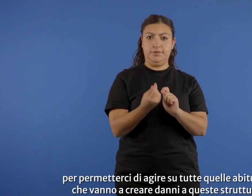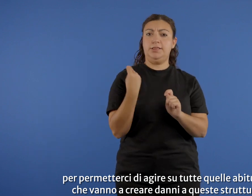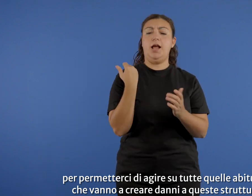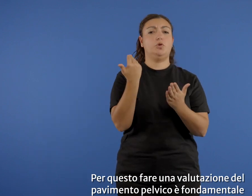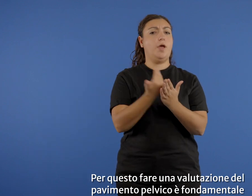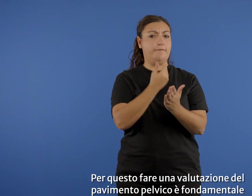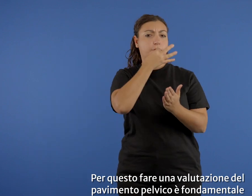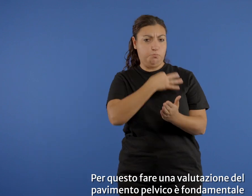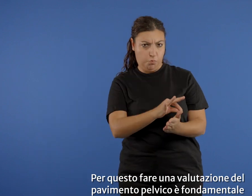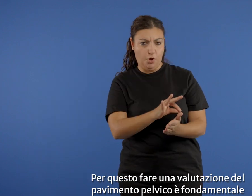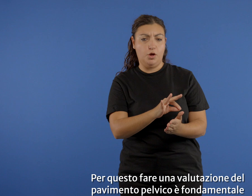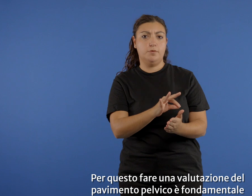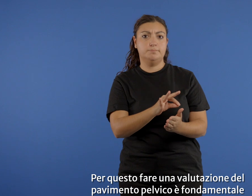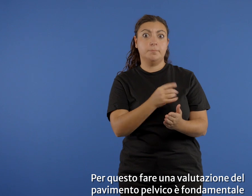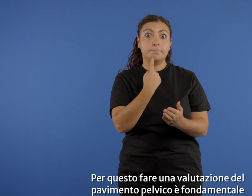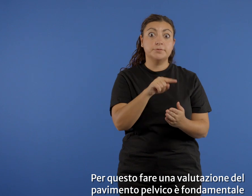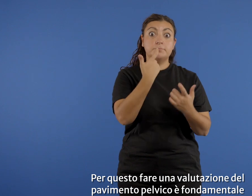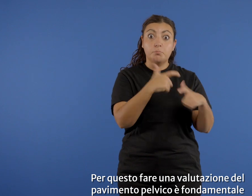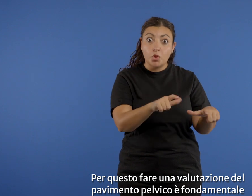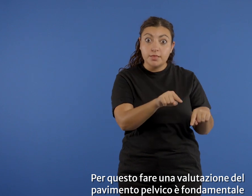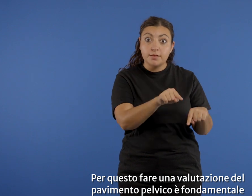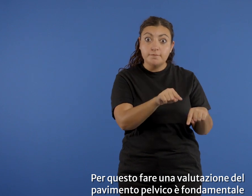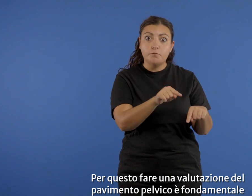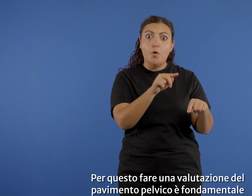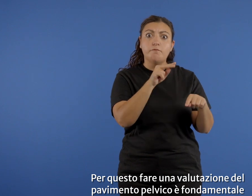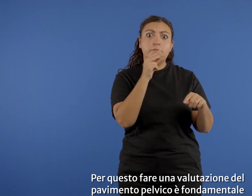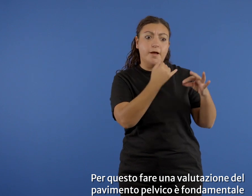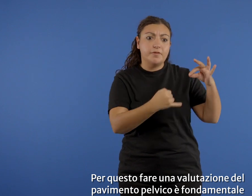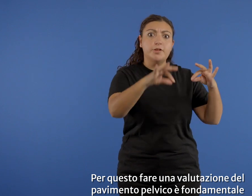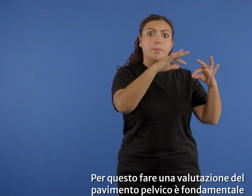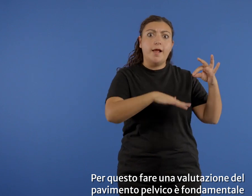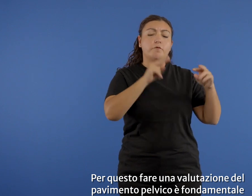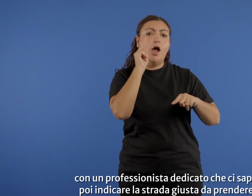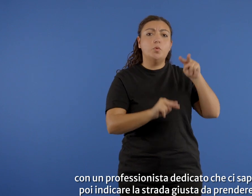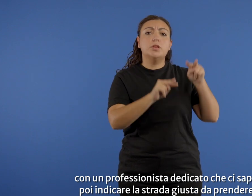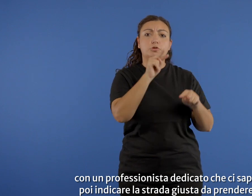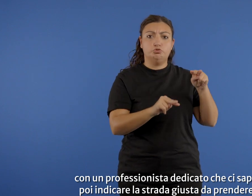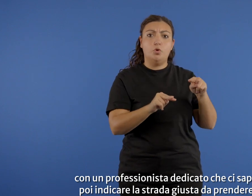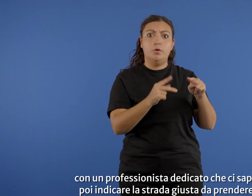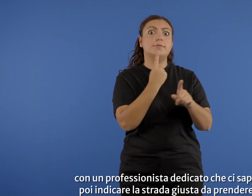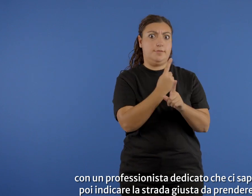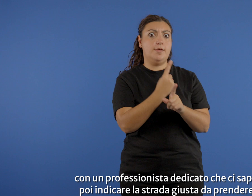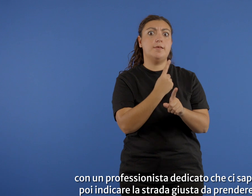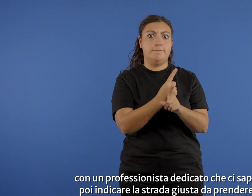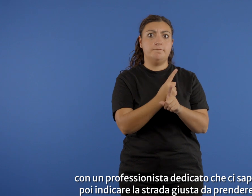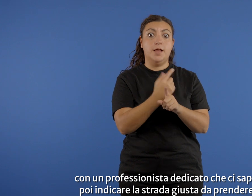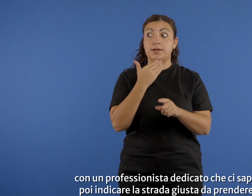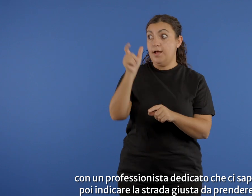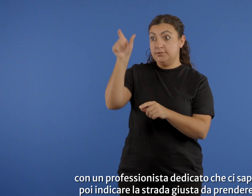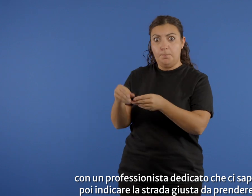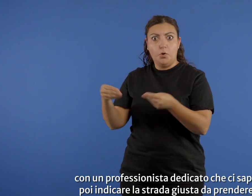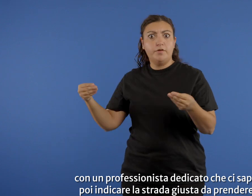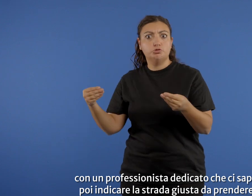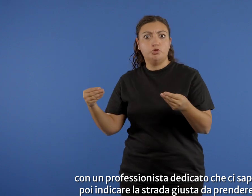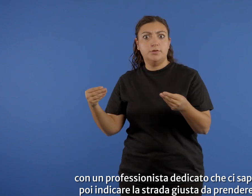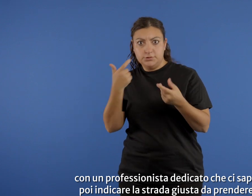Per questo fare una valutazione del pavimento pelvico è fondamentale, con un professionista dedicato che ci saprà poi